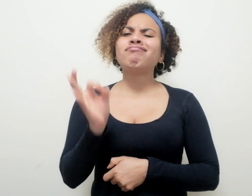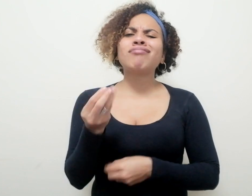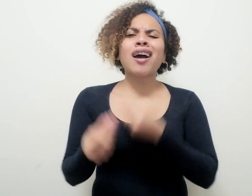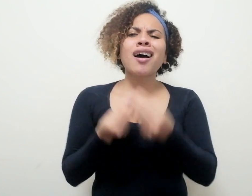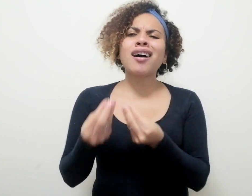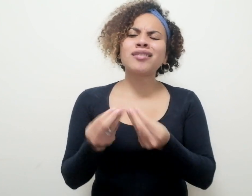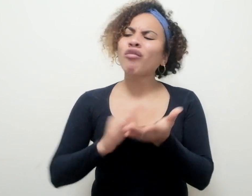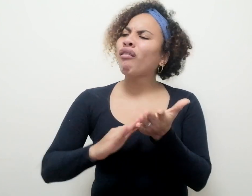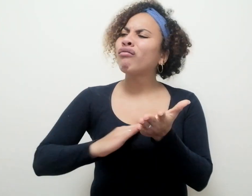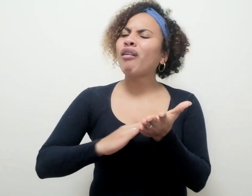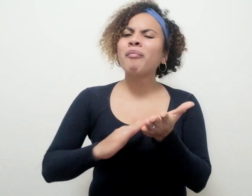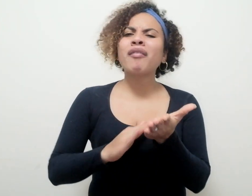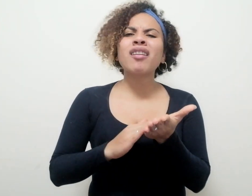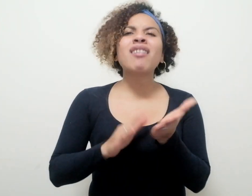resolver dicha tensión.